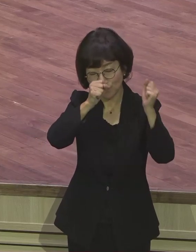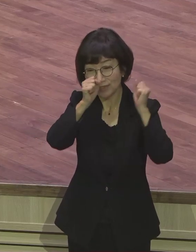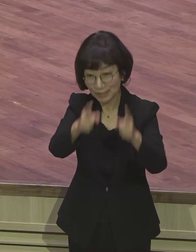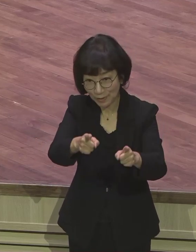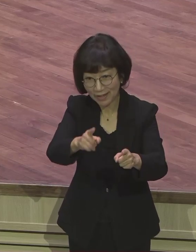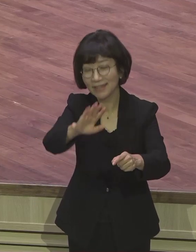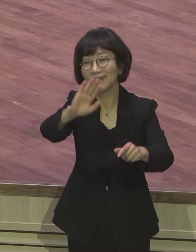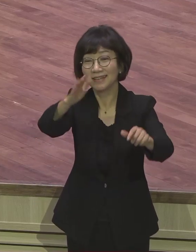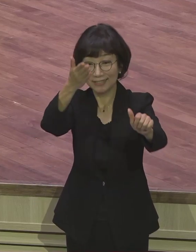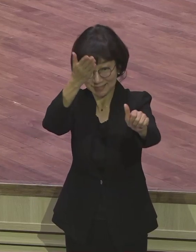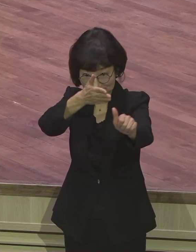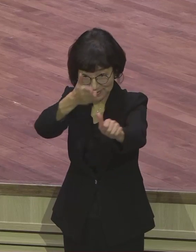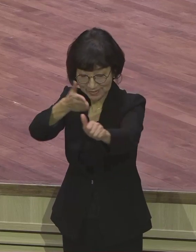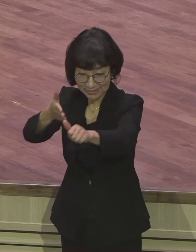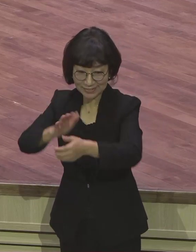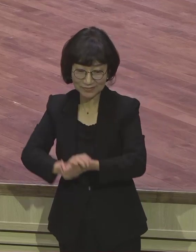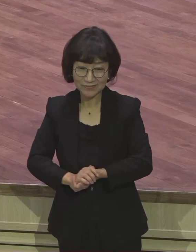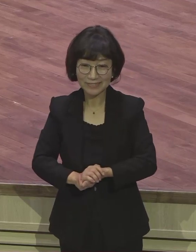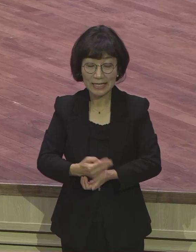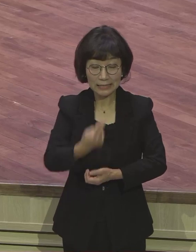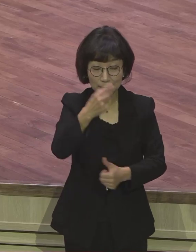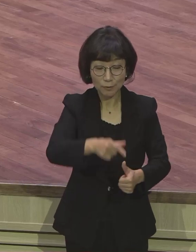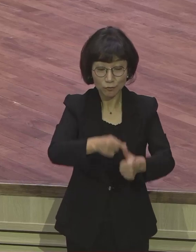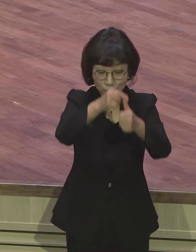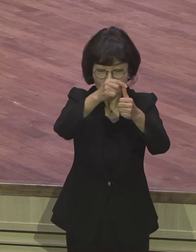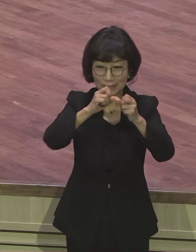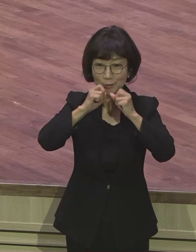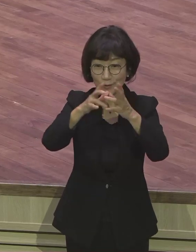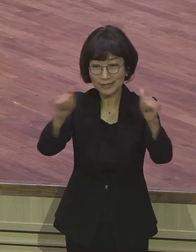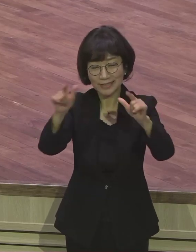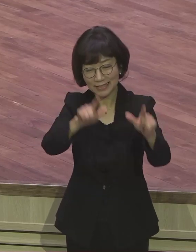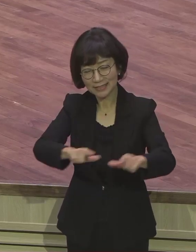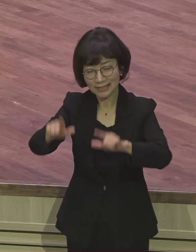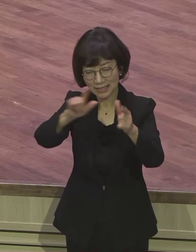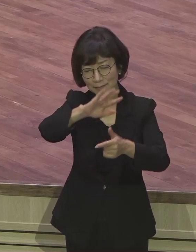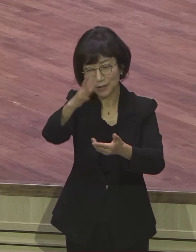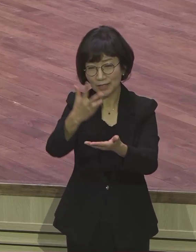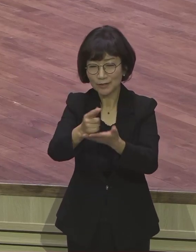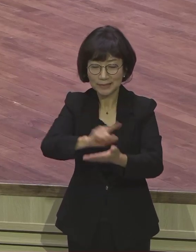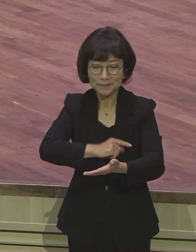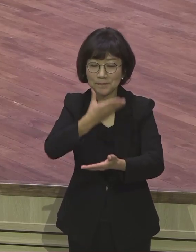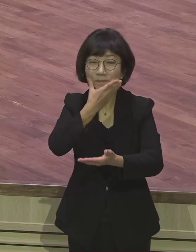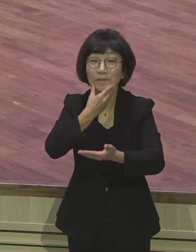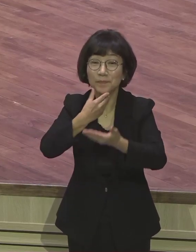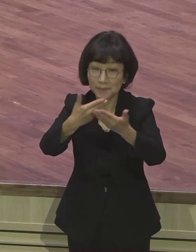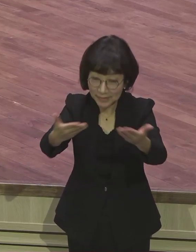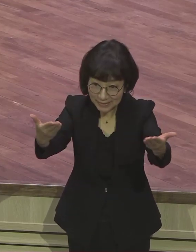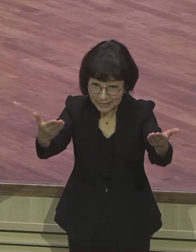다 생명 살린 전도자의 삶 속으로 들어가시기를 지문으로 축복합니다 결론입니다